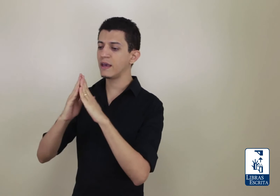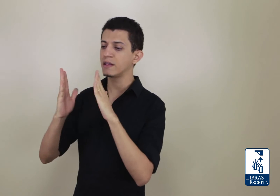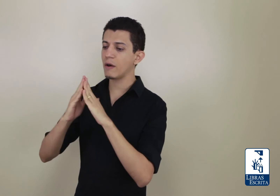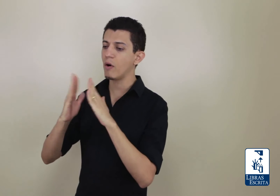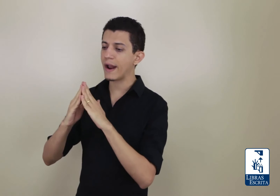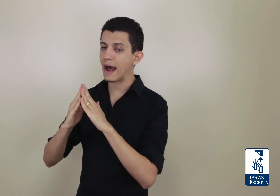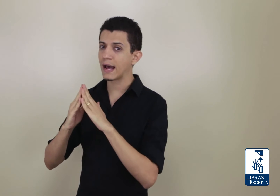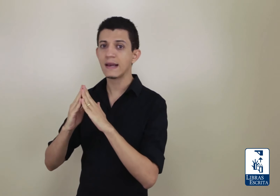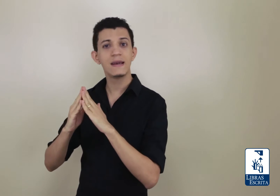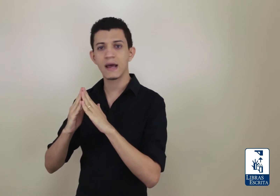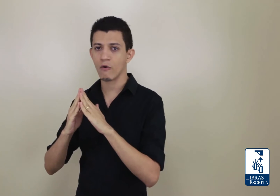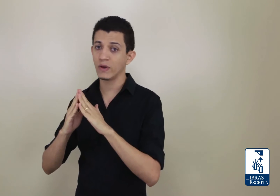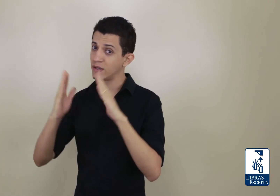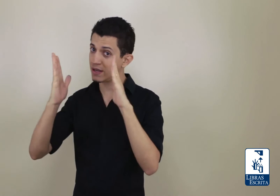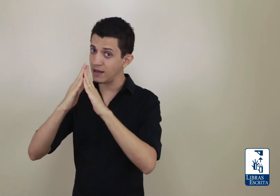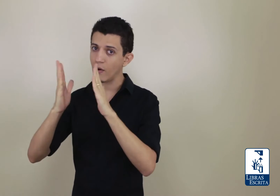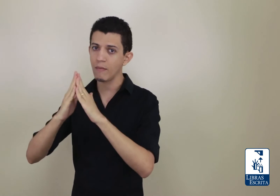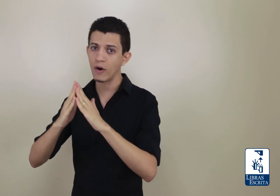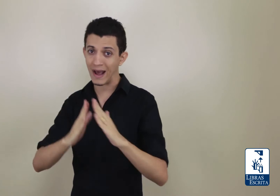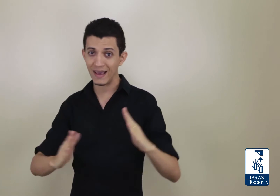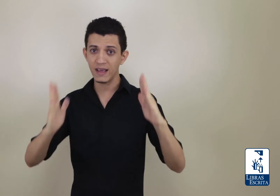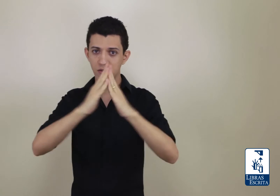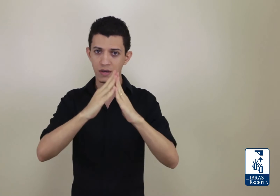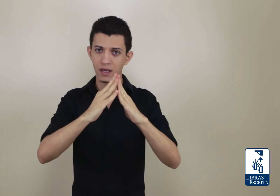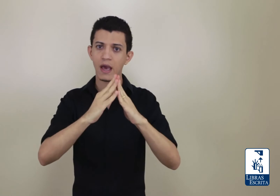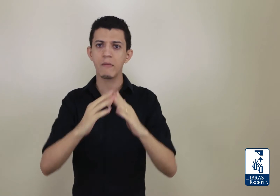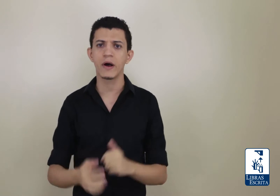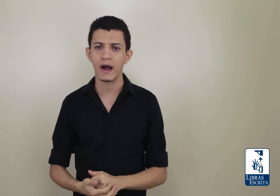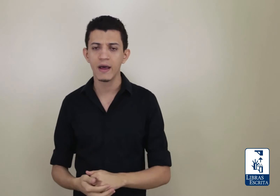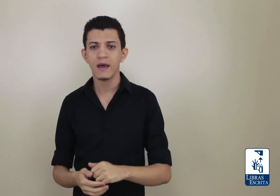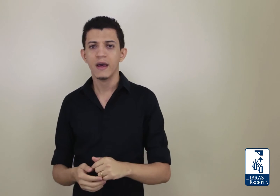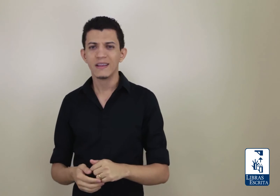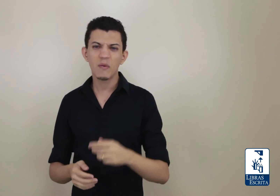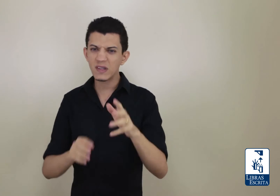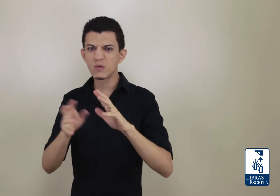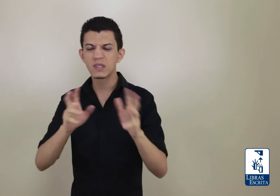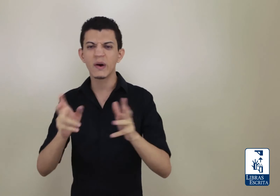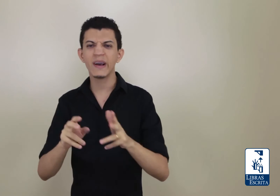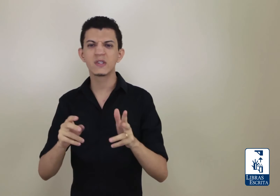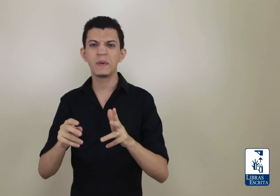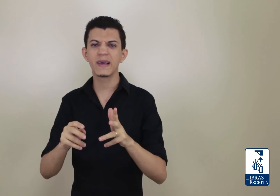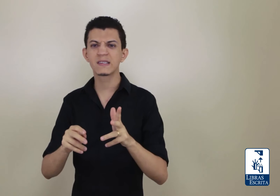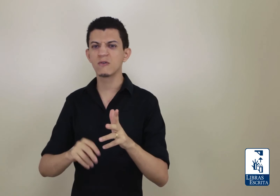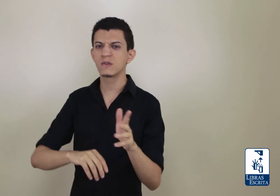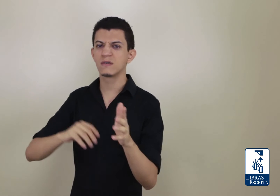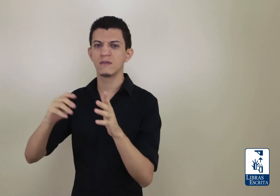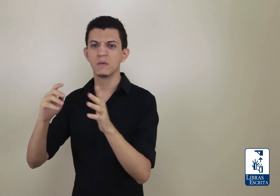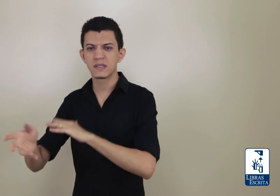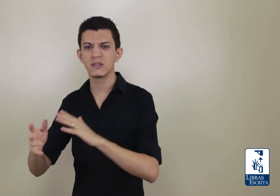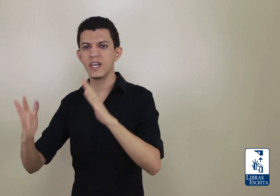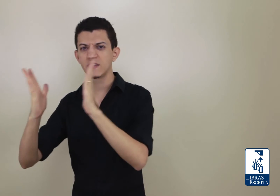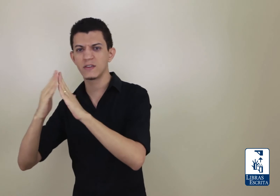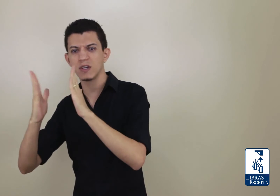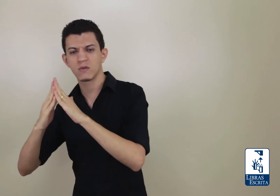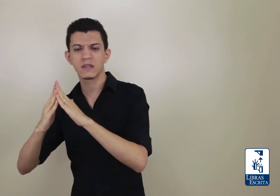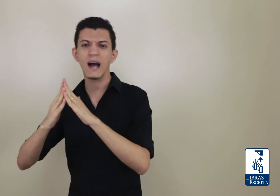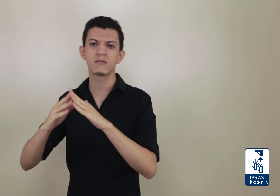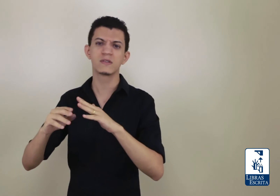então é morar. Não, isso aqui não é morar. Isso aqui é morar. Tem uma discussão aí sobre a questão dos substantivos, ser dois contatos